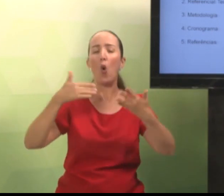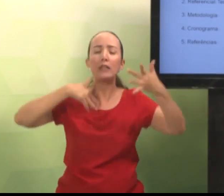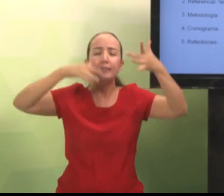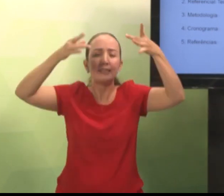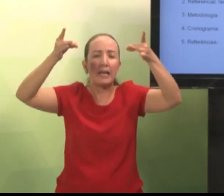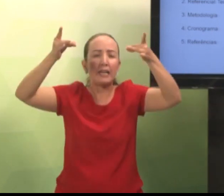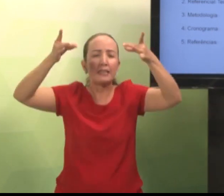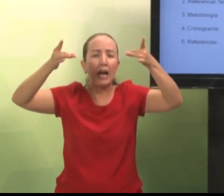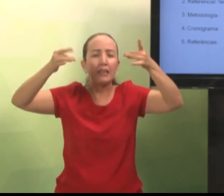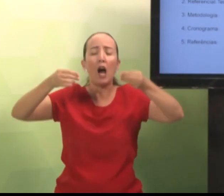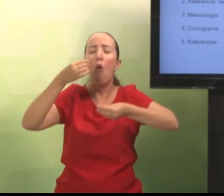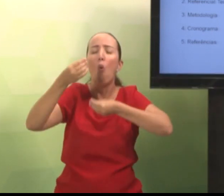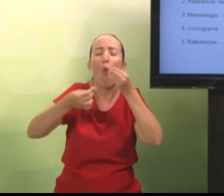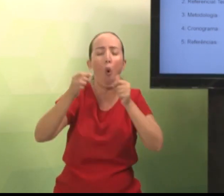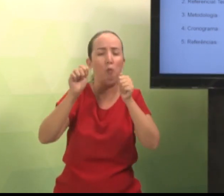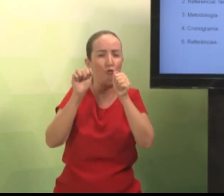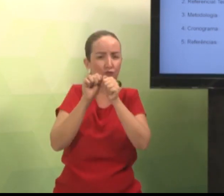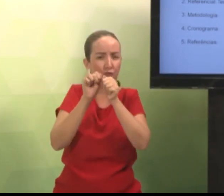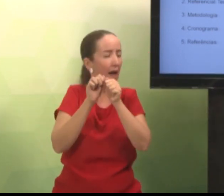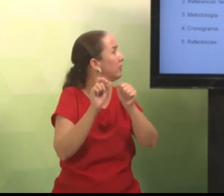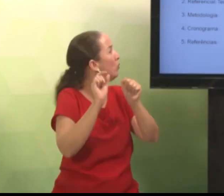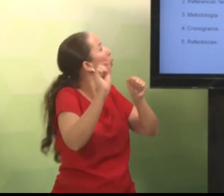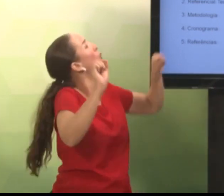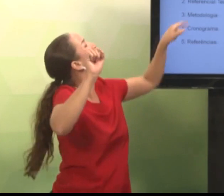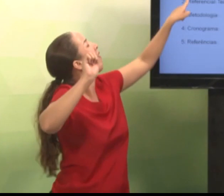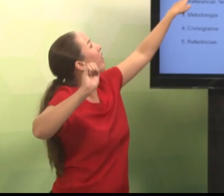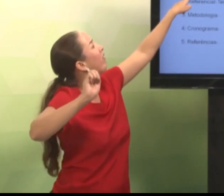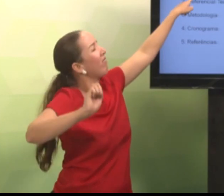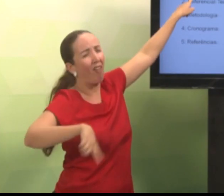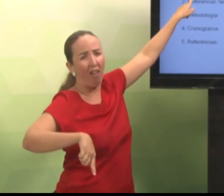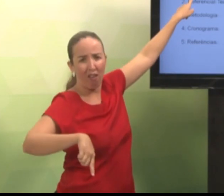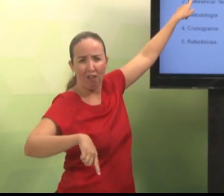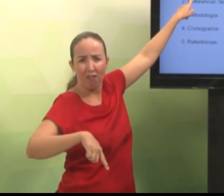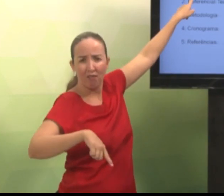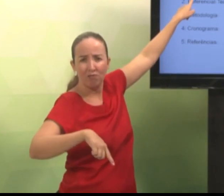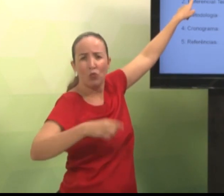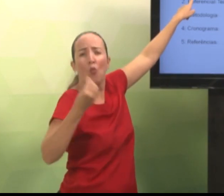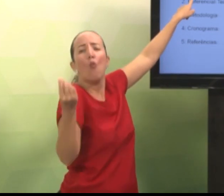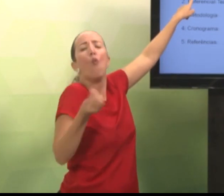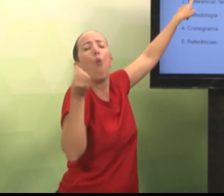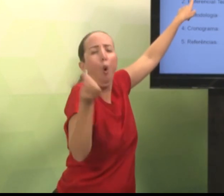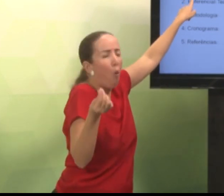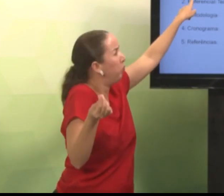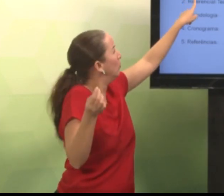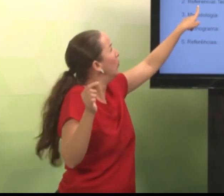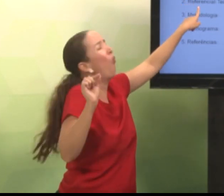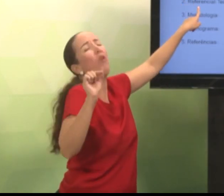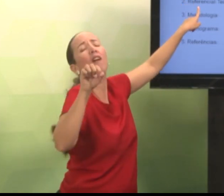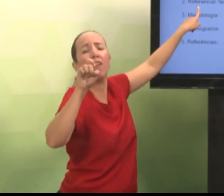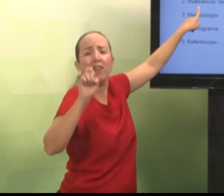Então, eu vou detalhar aqui agora, cada um dos itens. Então, como fazer a introdução?